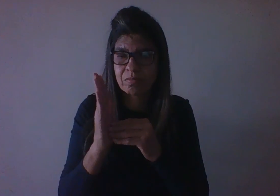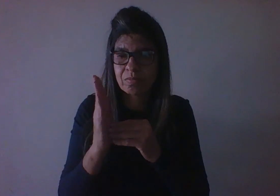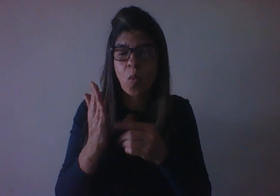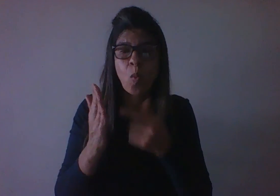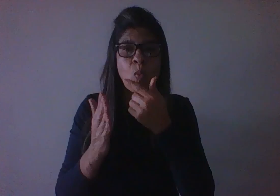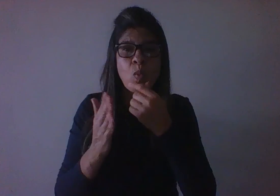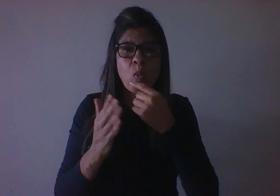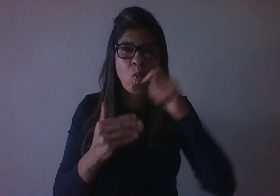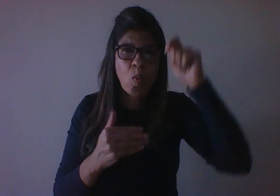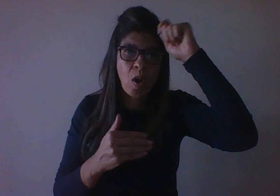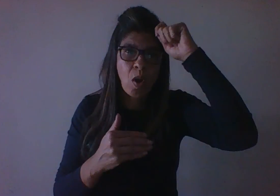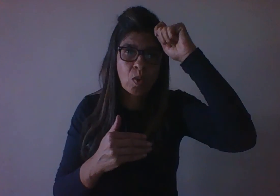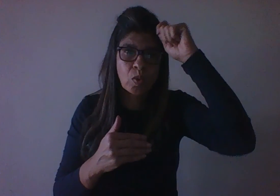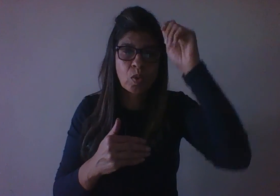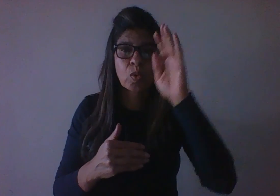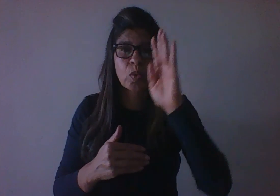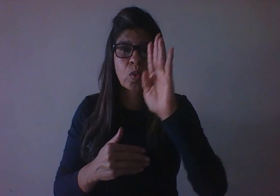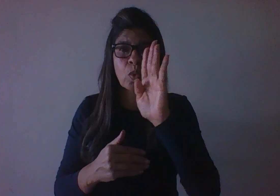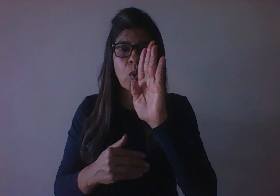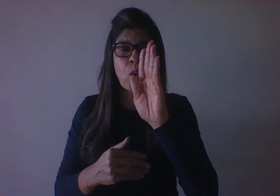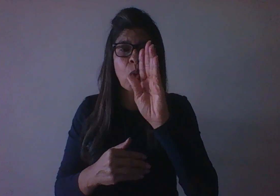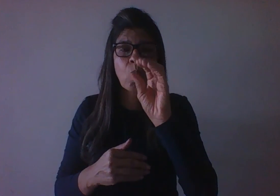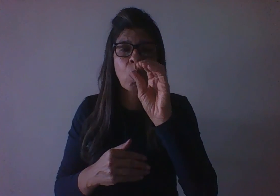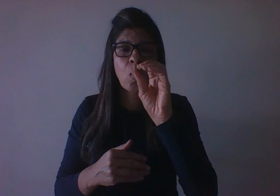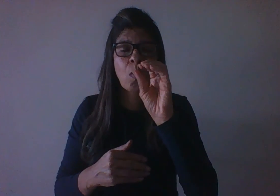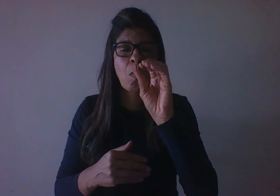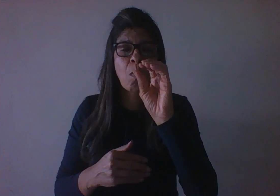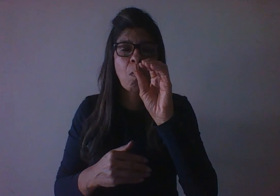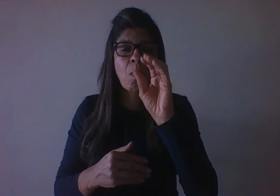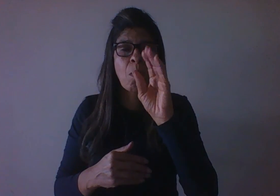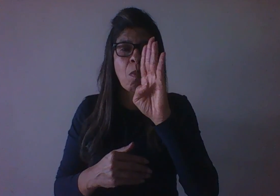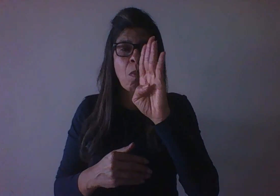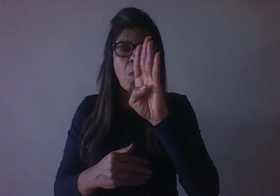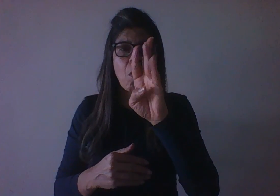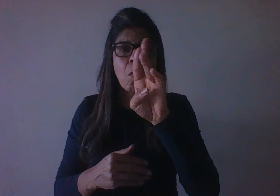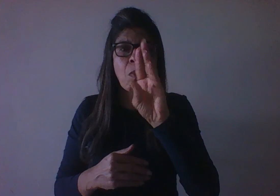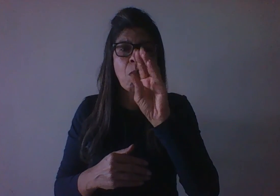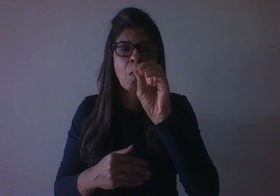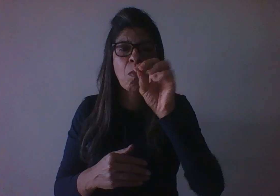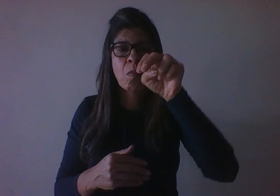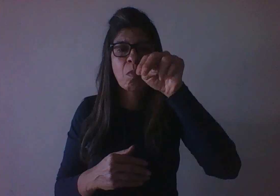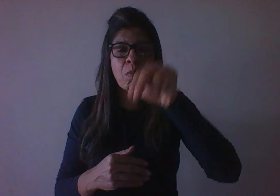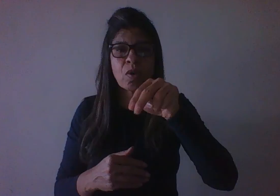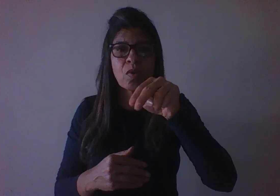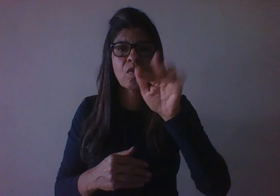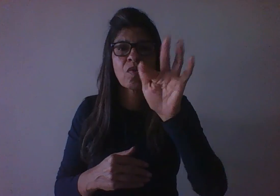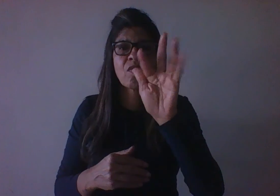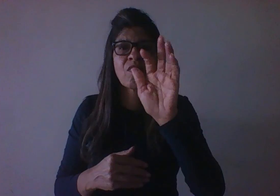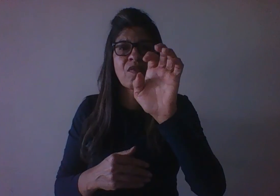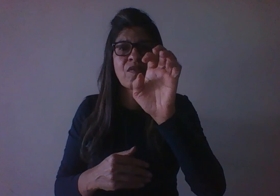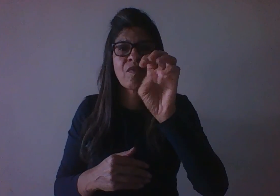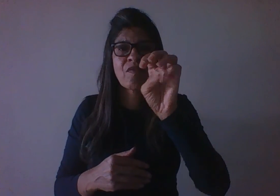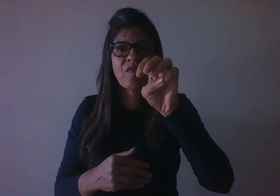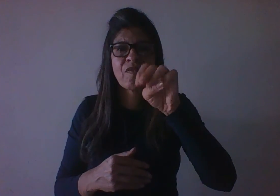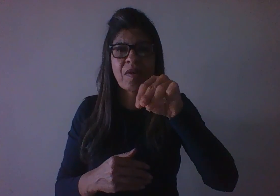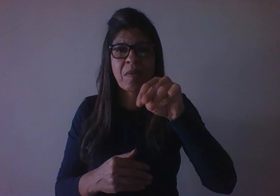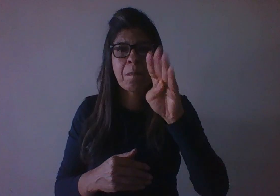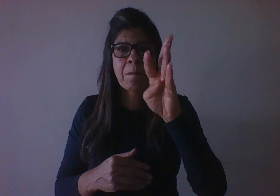esse é um nome difícil mesmo, Bonfrembrenner, que inclui uma nova forma de olhar as propriedades da pessoa em